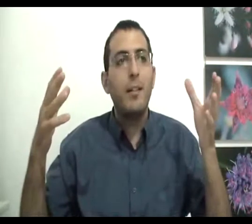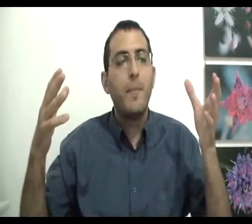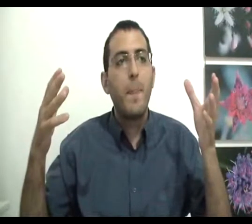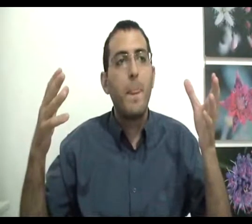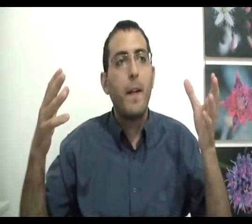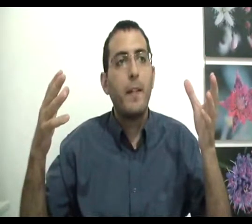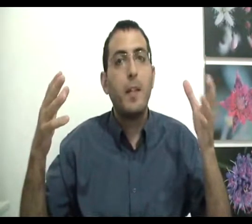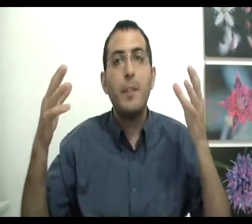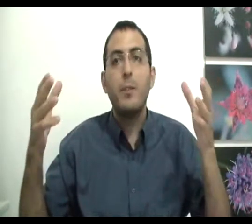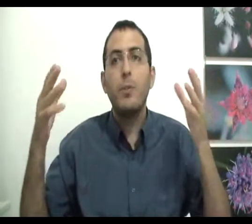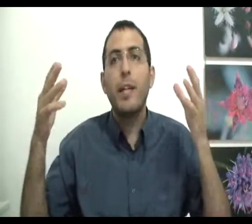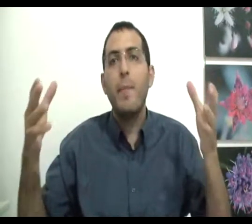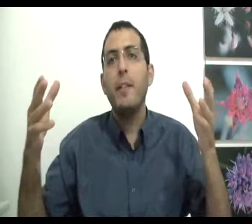שהמציאות קיימת